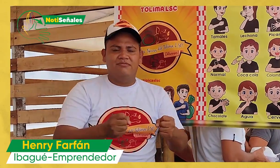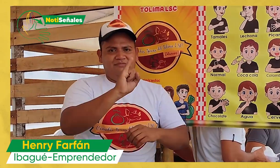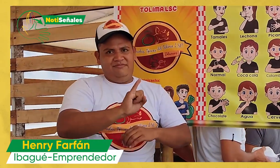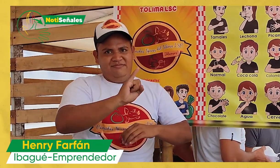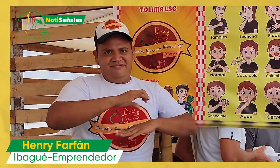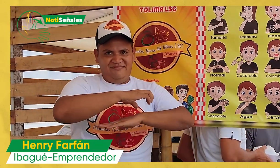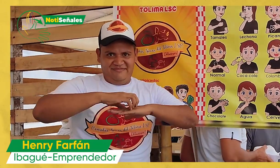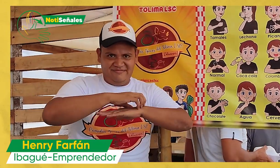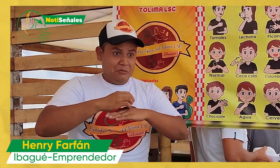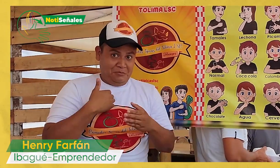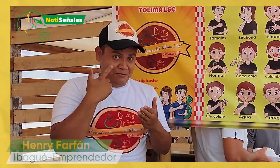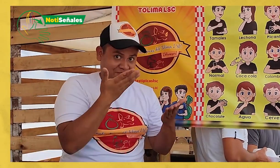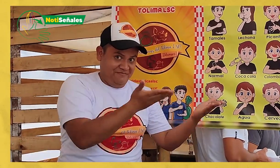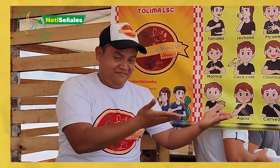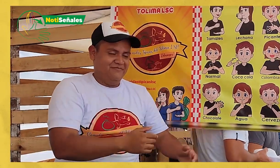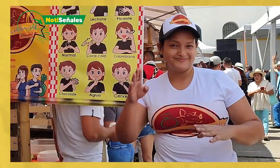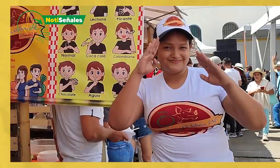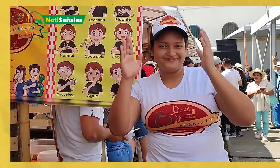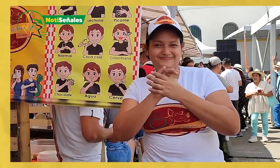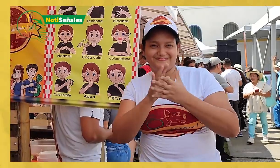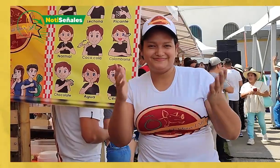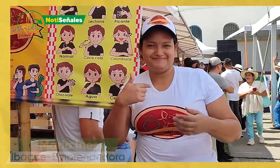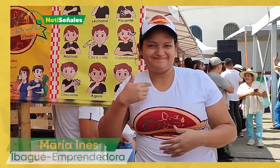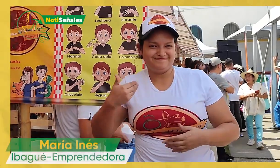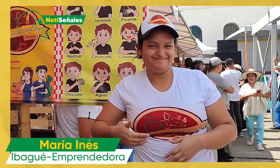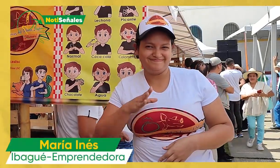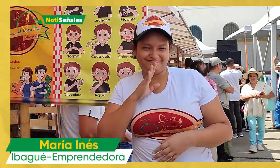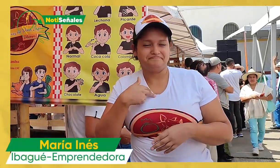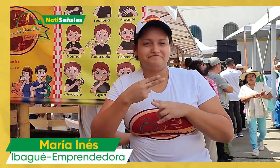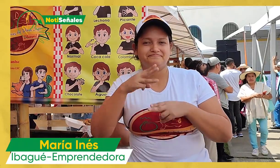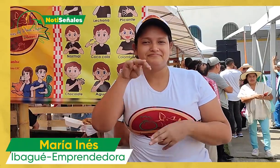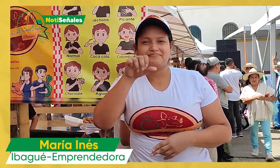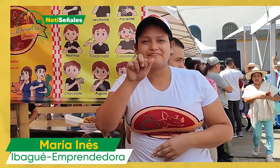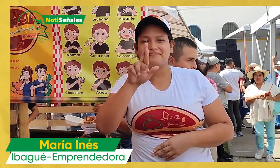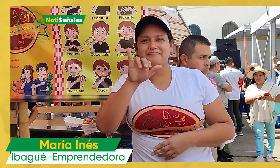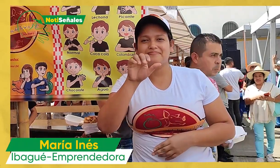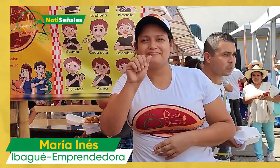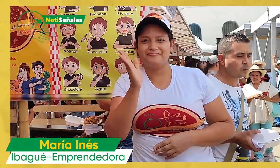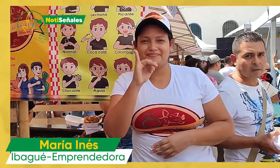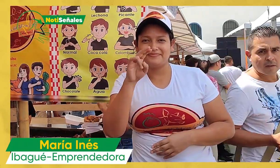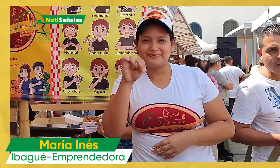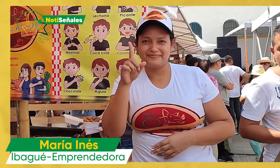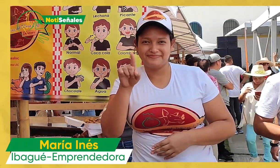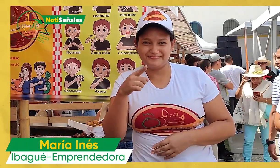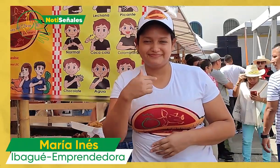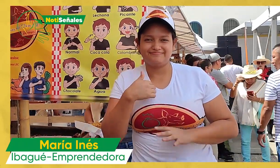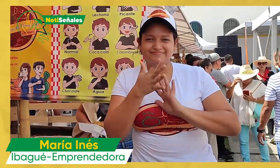la ciudad de Ibagué, Tolima. Ella se va a presentar. Un cordial saludo, yo soy María Inés. Mi seña es esta.